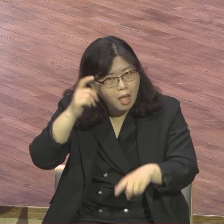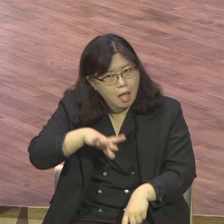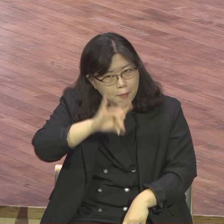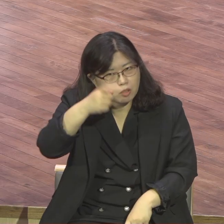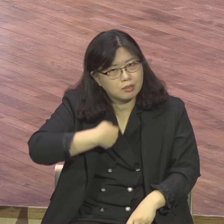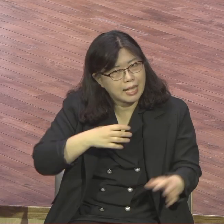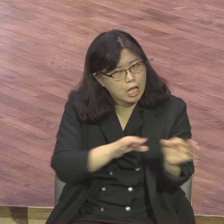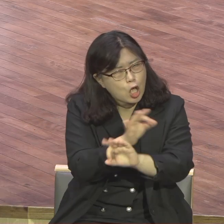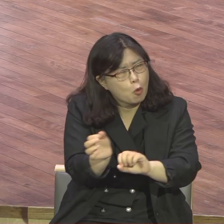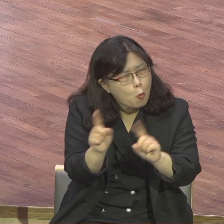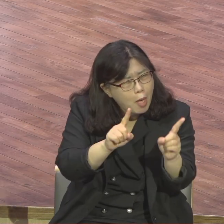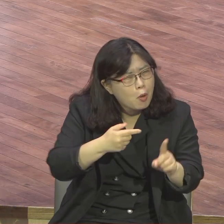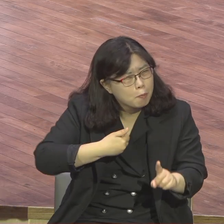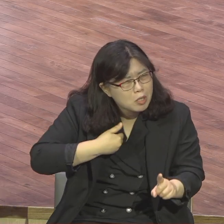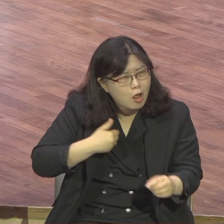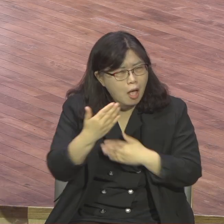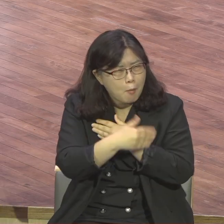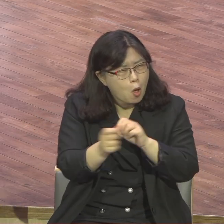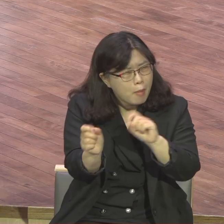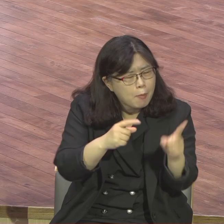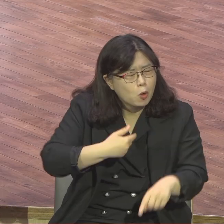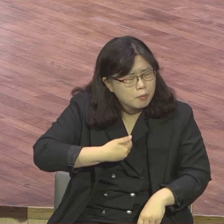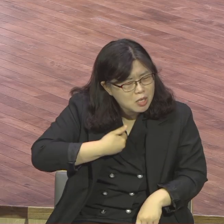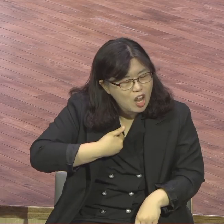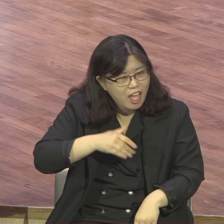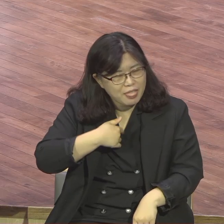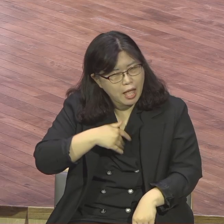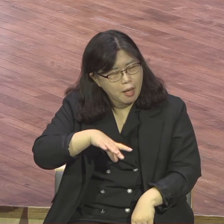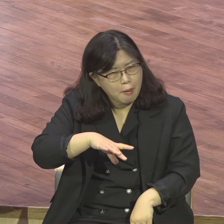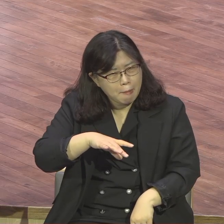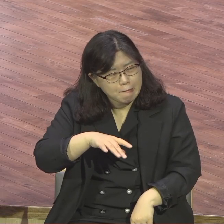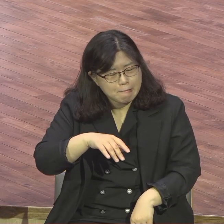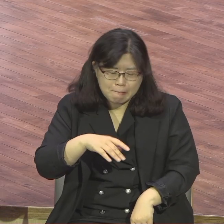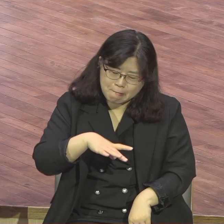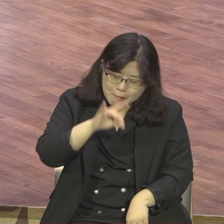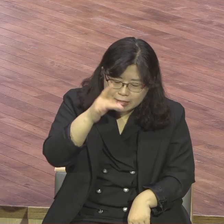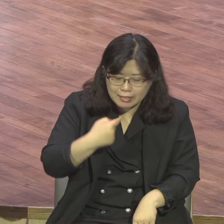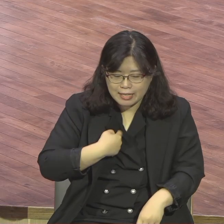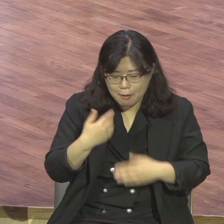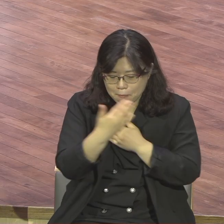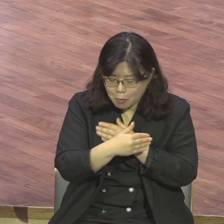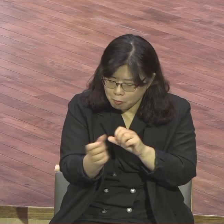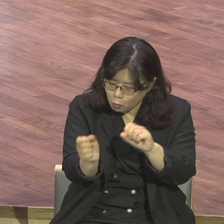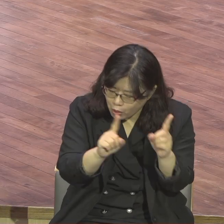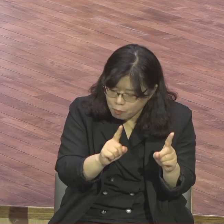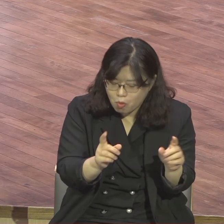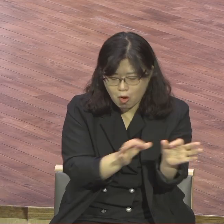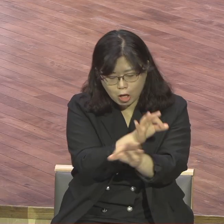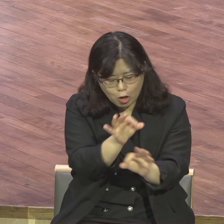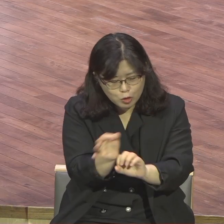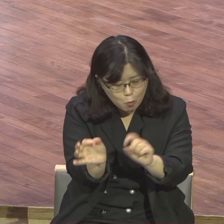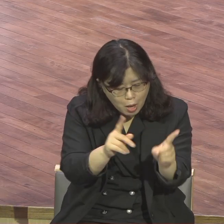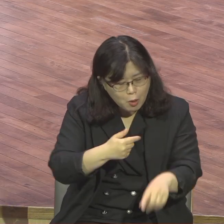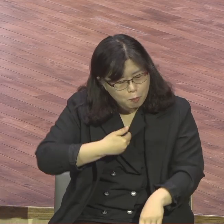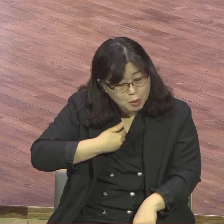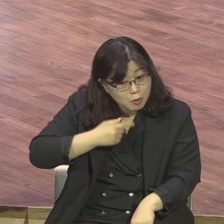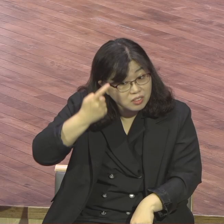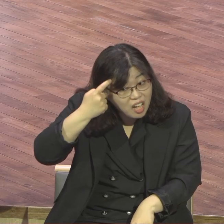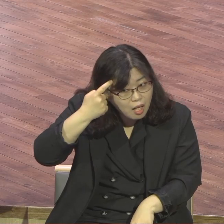문제보다 더 시급한 거예요 무슨 순지라는 게 브라이퀄리티가 중요하다니까요 초대교 성도들의